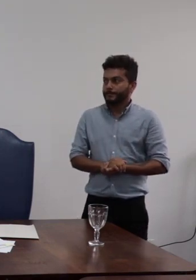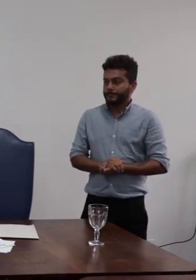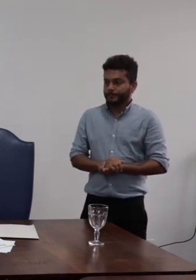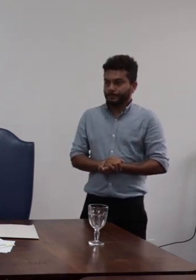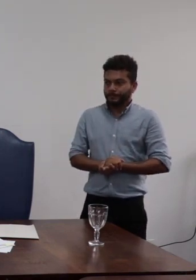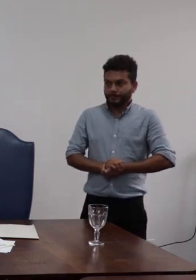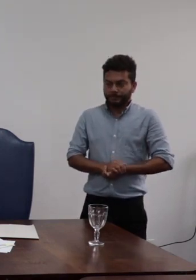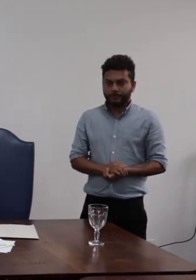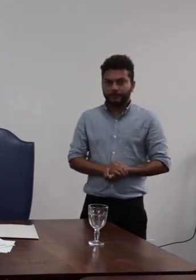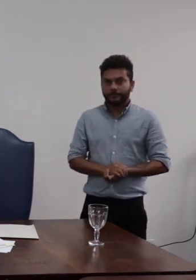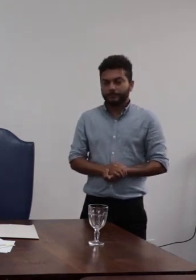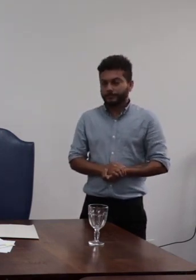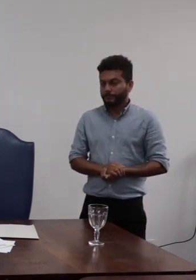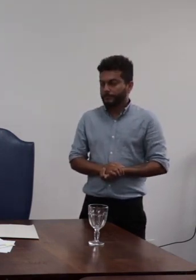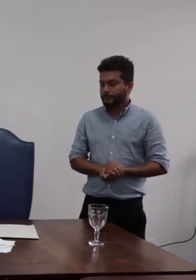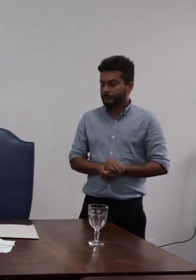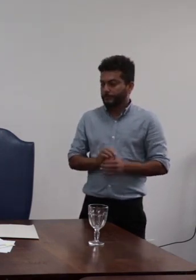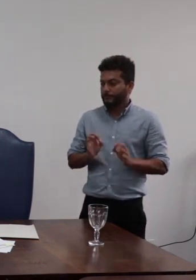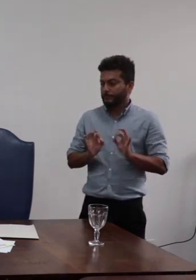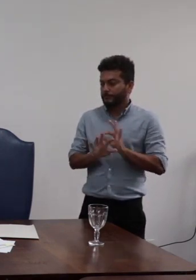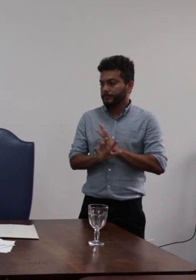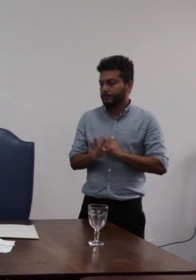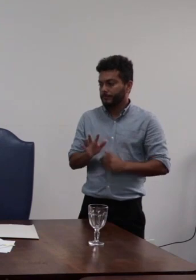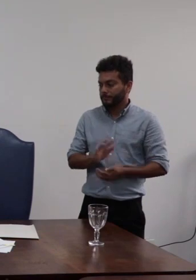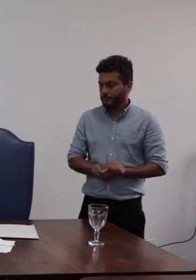Maurício é isso professor obrigado